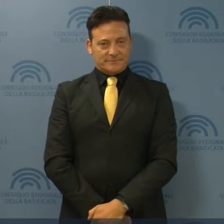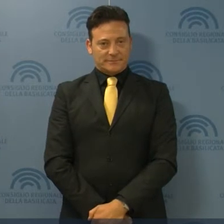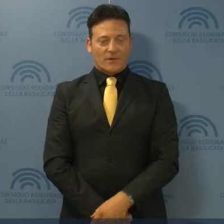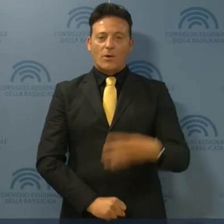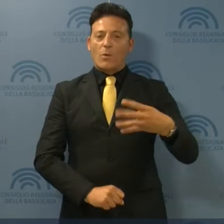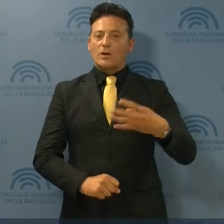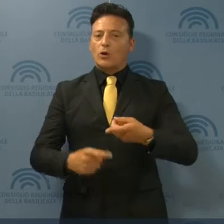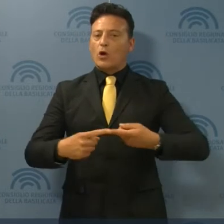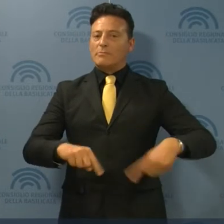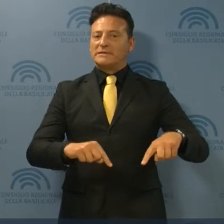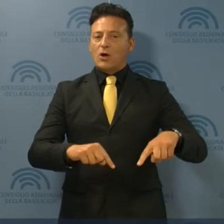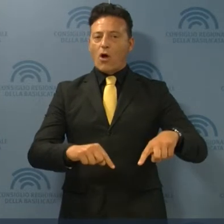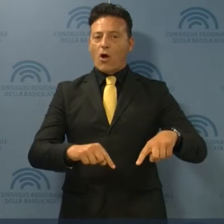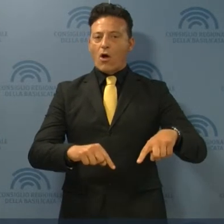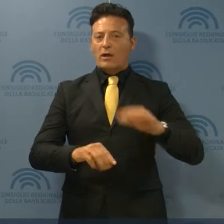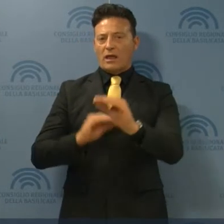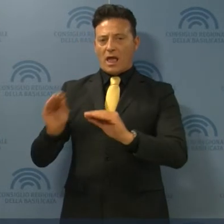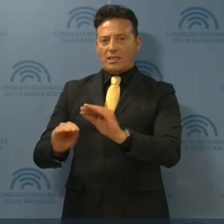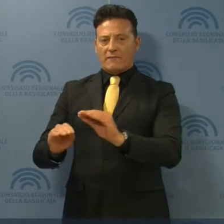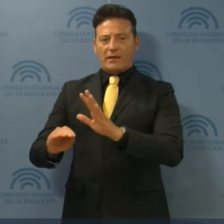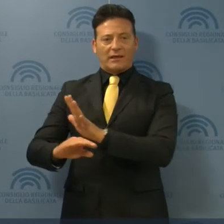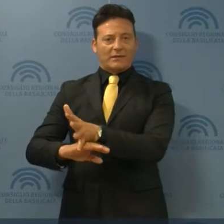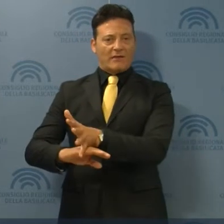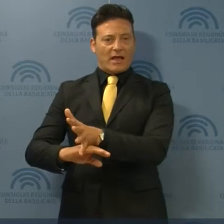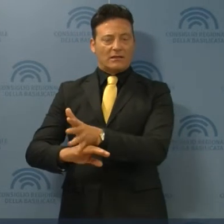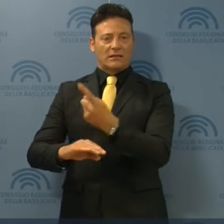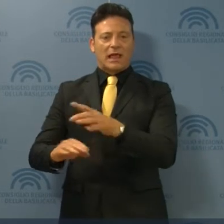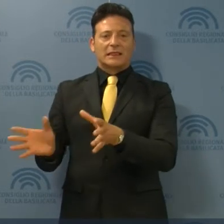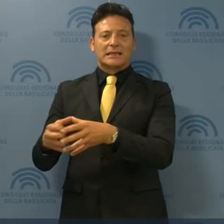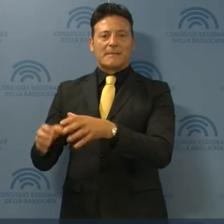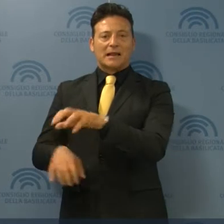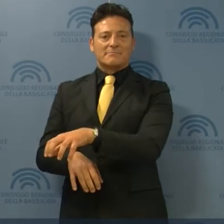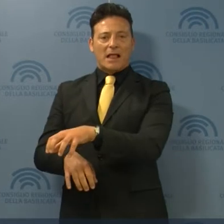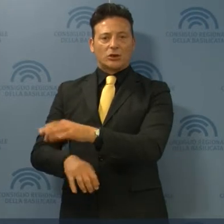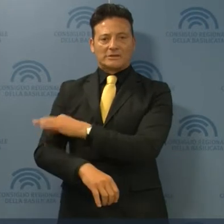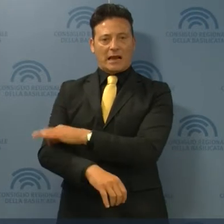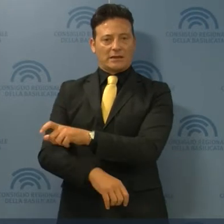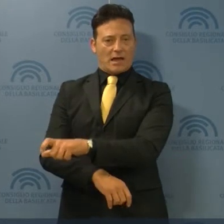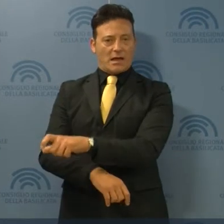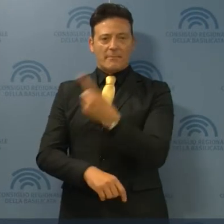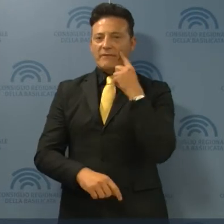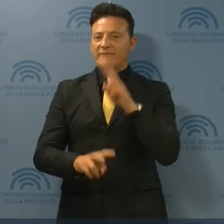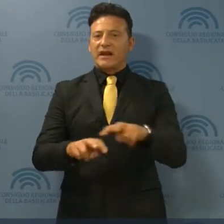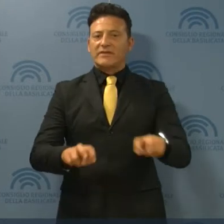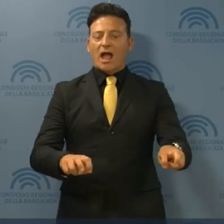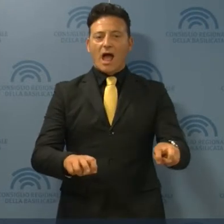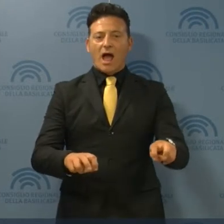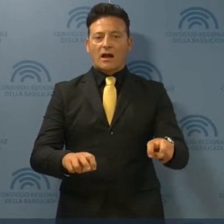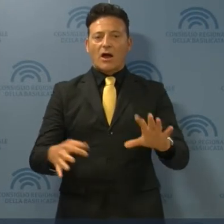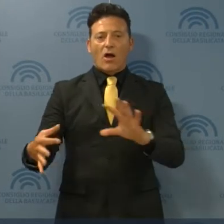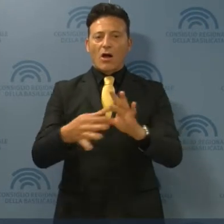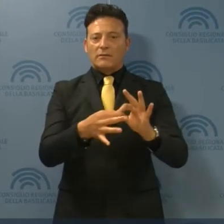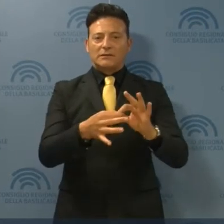La Quarta Commissione chiederà l'intervento del Dipartimento Sanità per verificare l